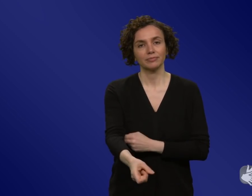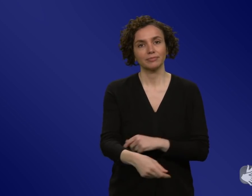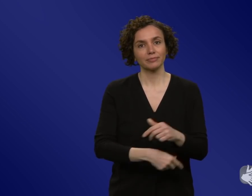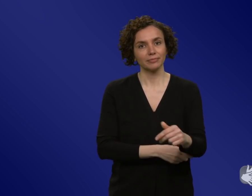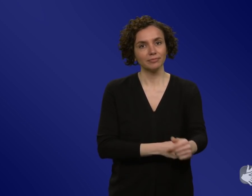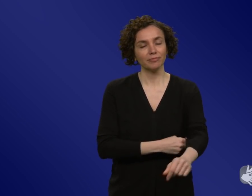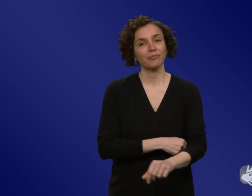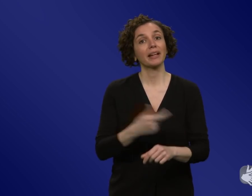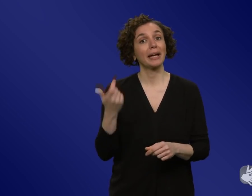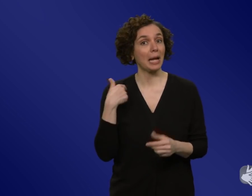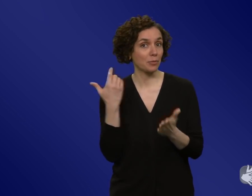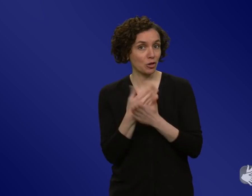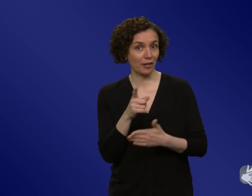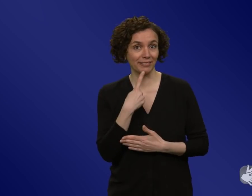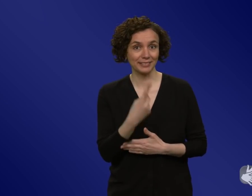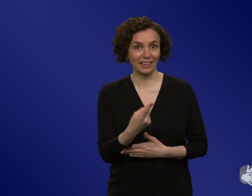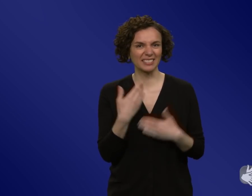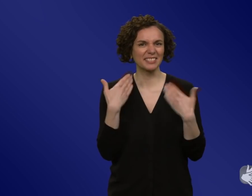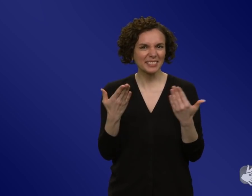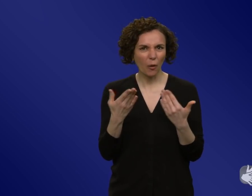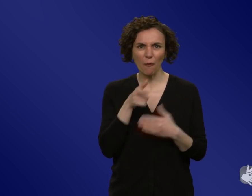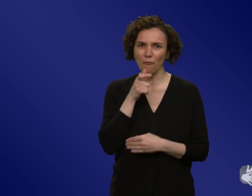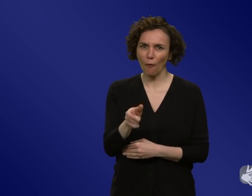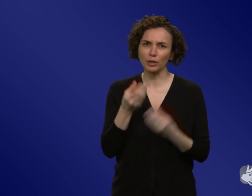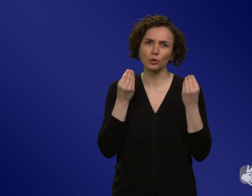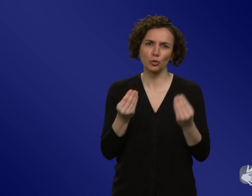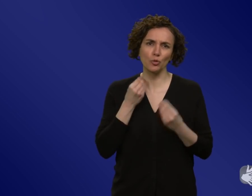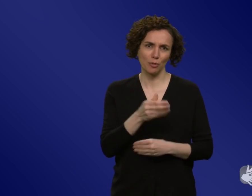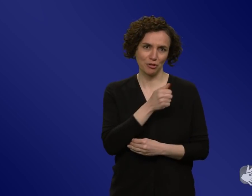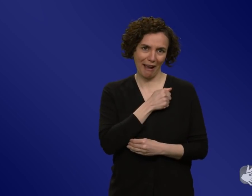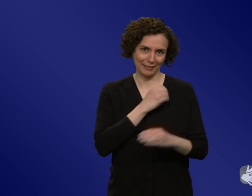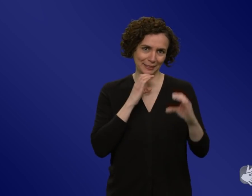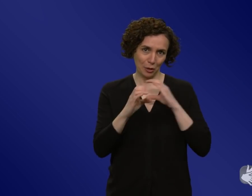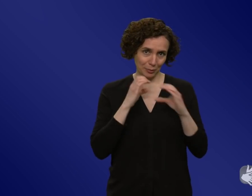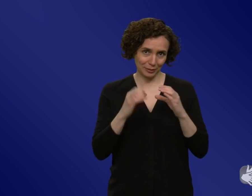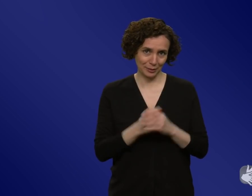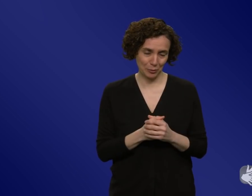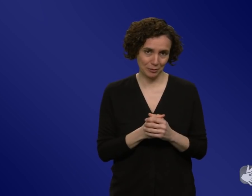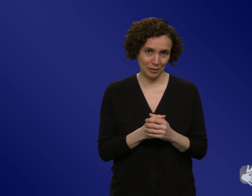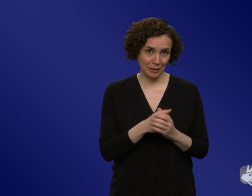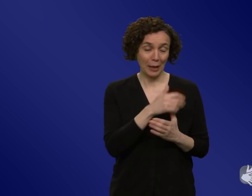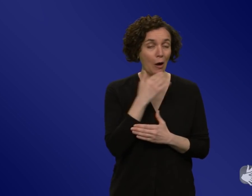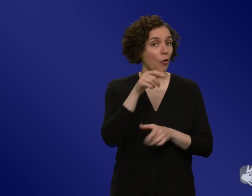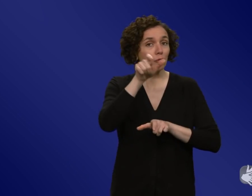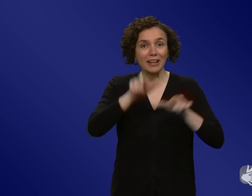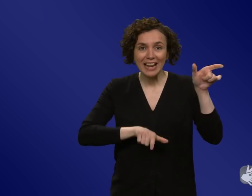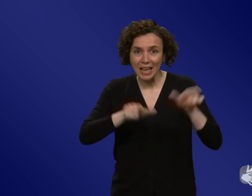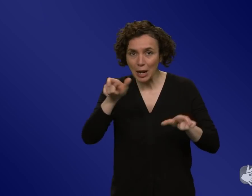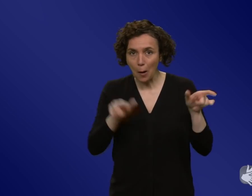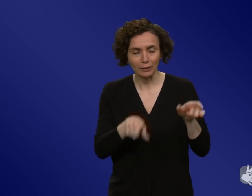so diese Angstkommunikation und darüber hatten wir schon gesprochen und ich glaube, mittlerweile geht es vielen Leuten so, das ist jetzt nicht datenbasiert, das ist eher so aus Gesprächen, geht es